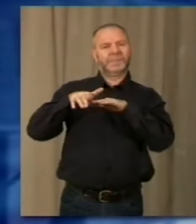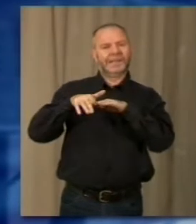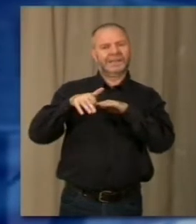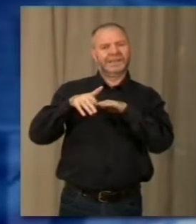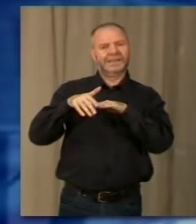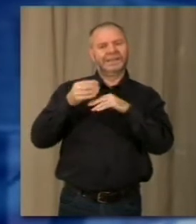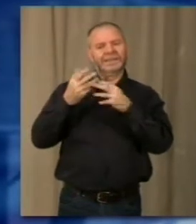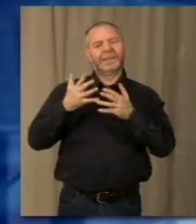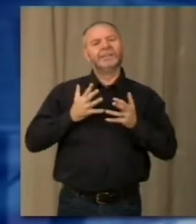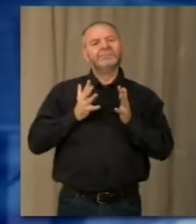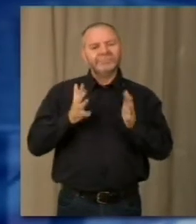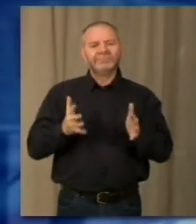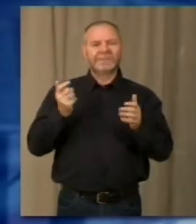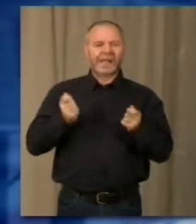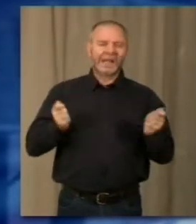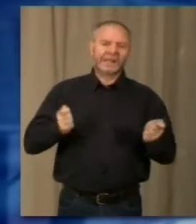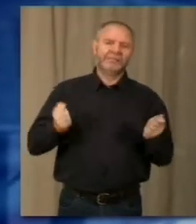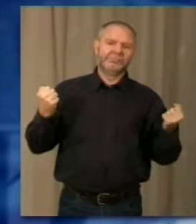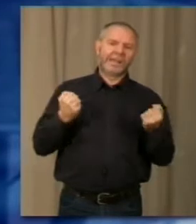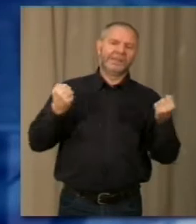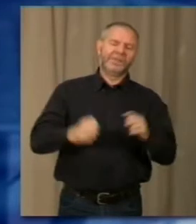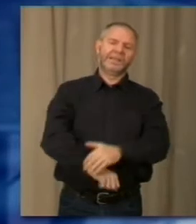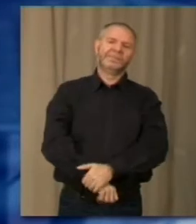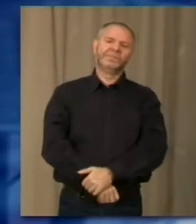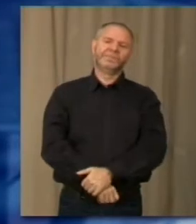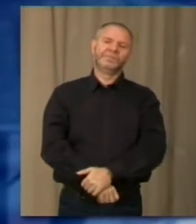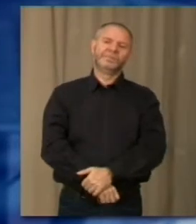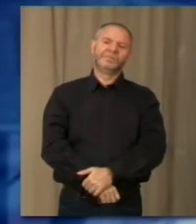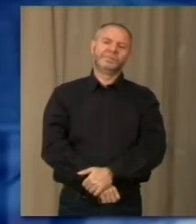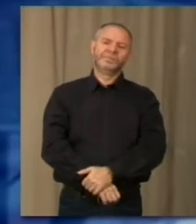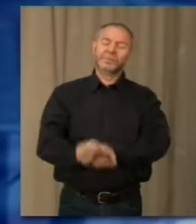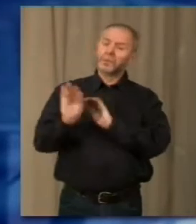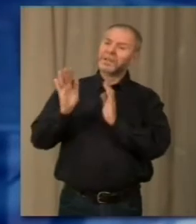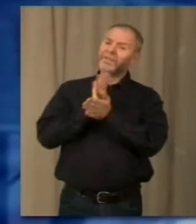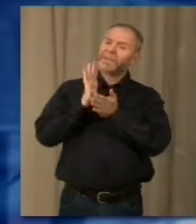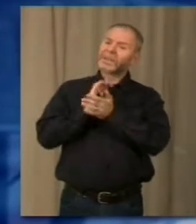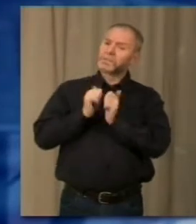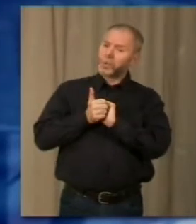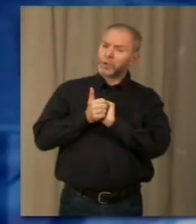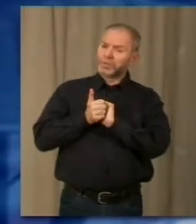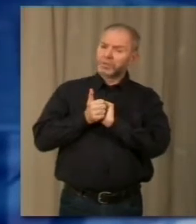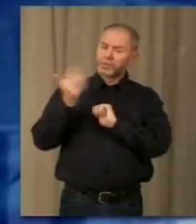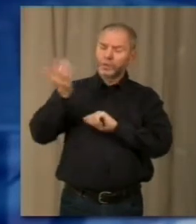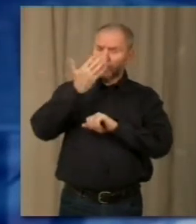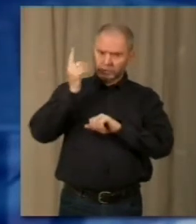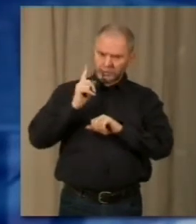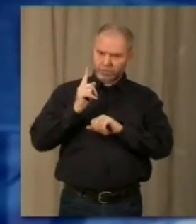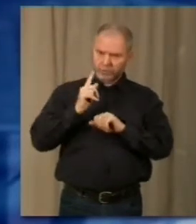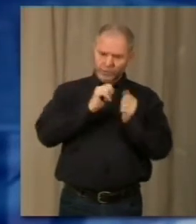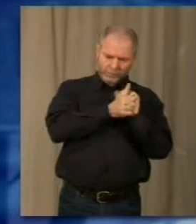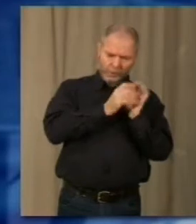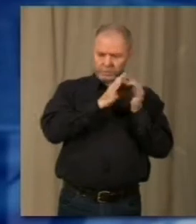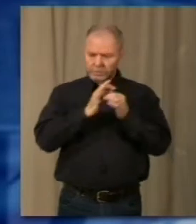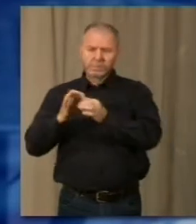invogliare i ragazzi, i bambini a fare attività sportiva. La festa dello sport non è un evento fine se stesso, ma sport fa rima davvero con